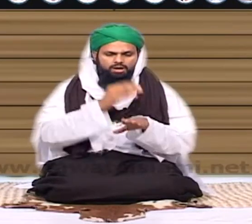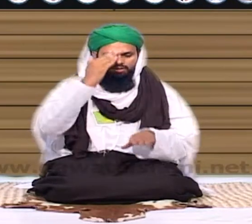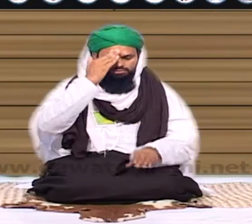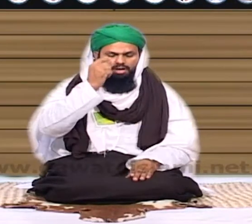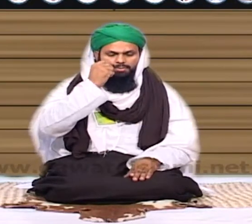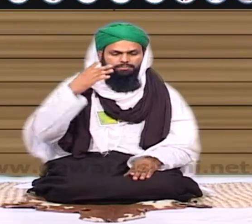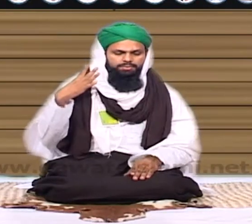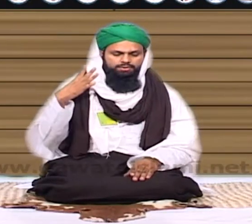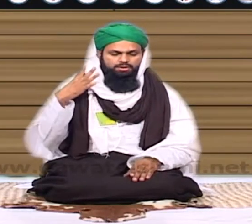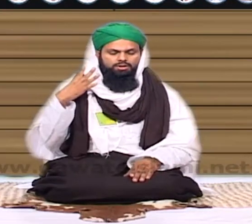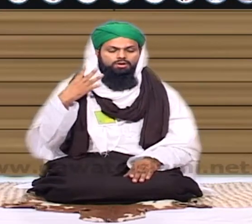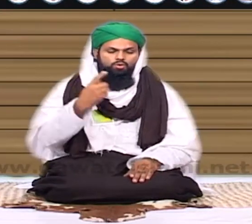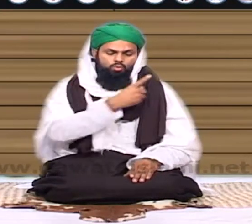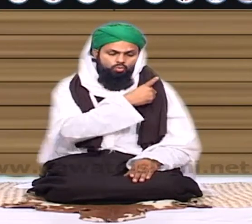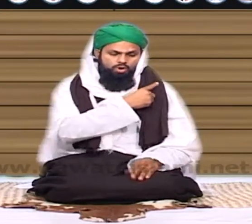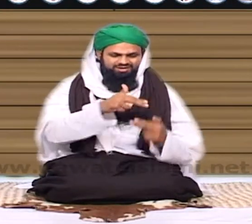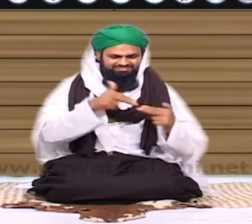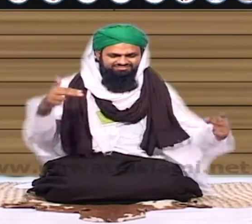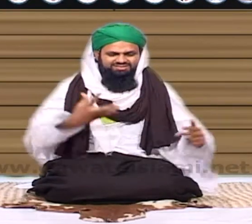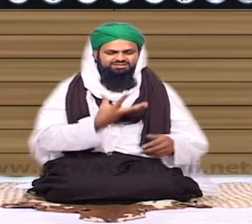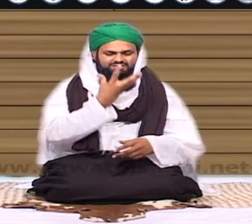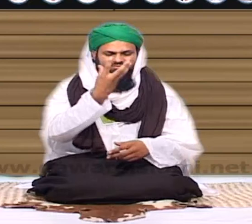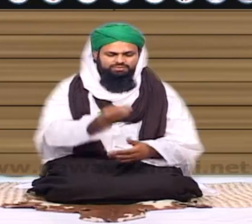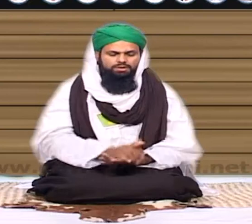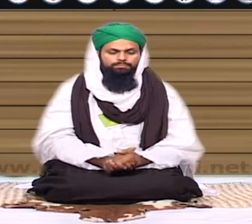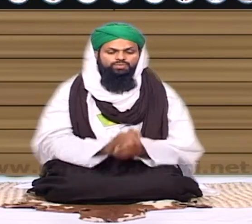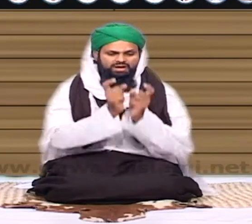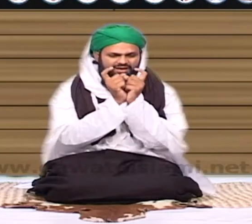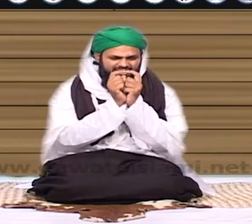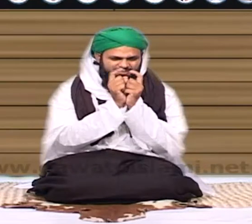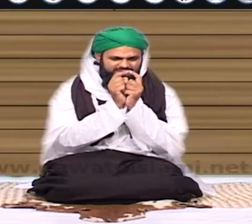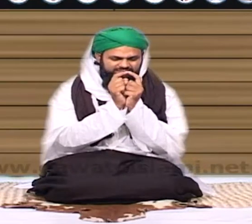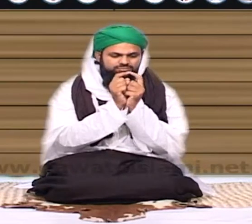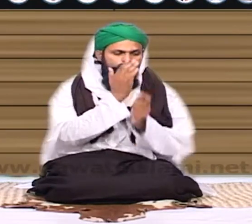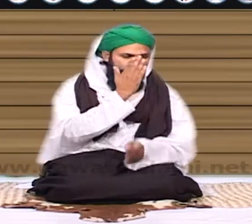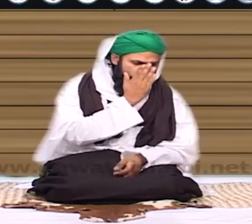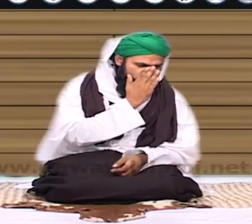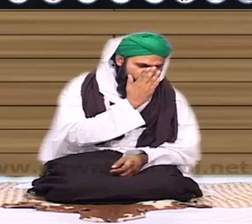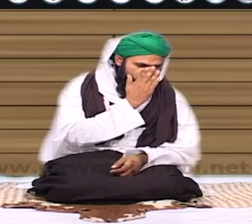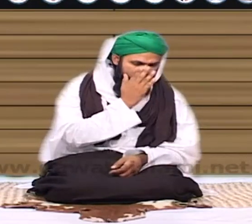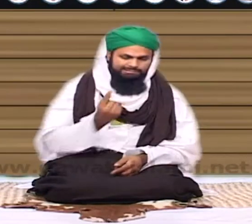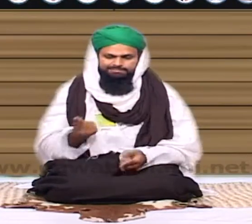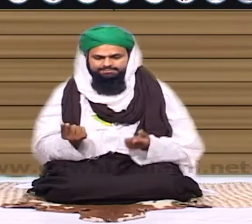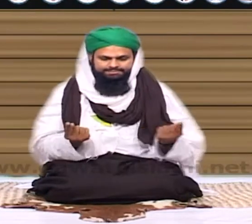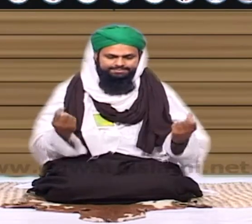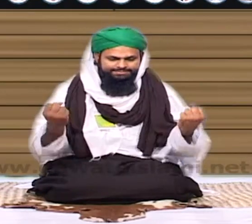سریوائیو اس واقعے میں چند برائیوں کا خصوصاً ذکر اب مطلعاً غیبت کرنے والے چغل خور